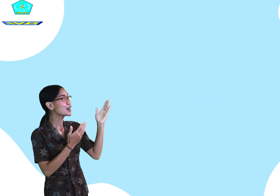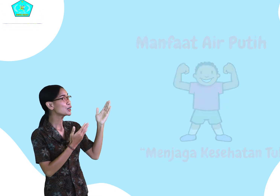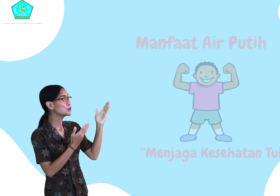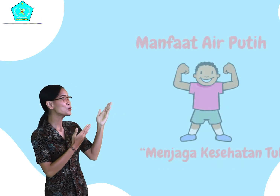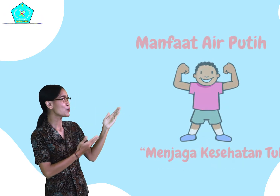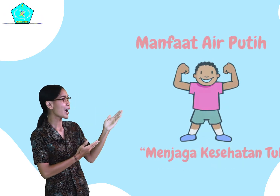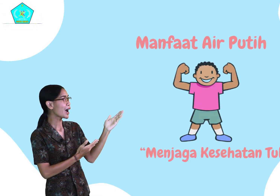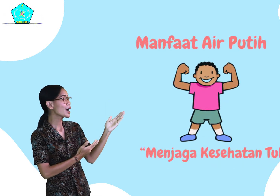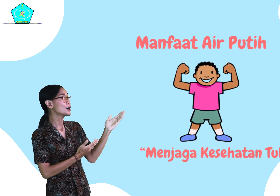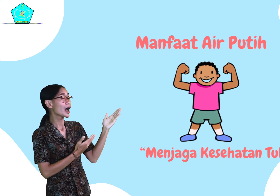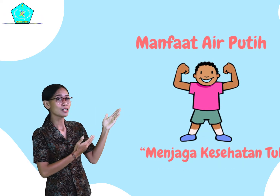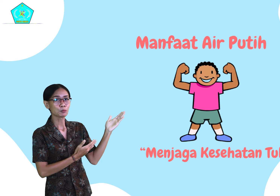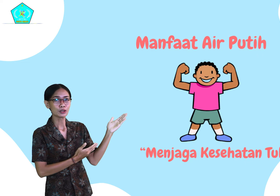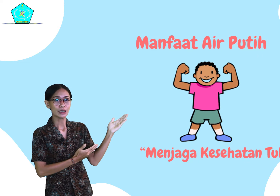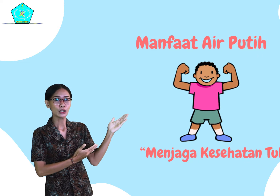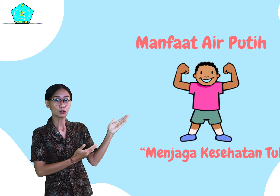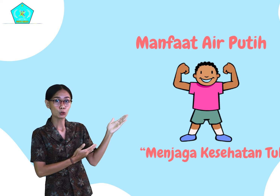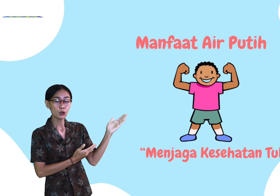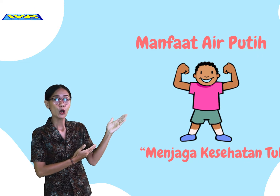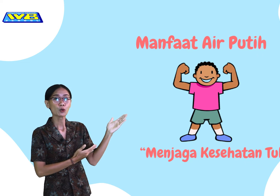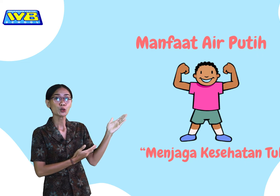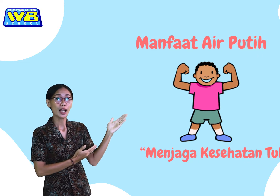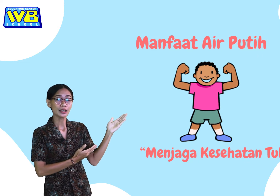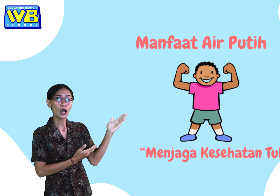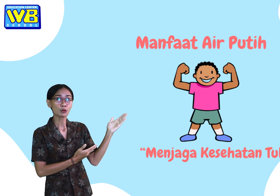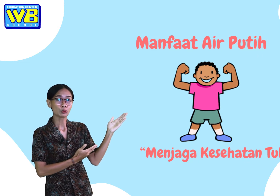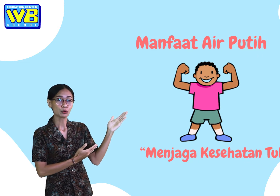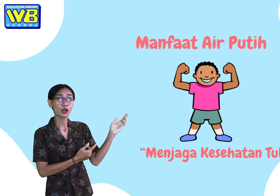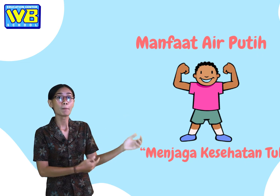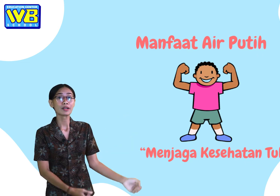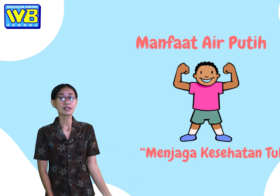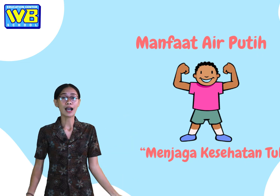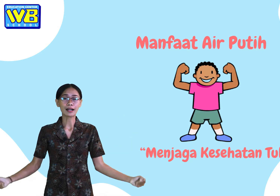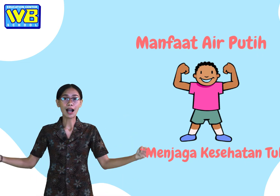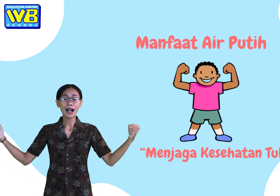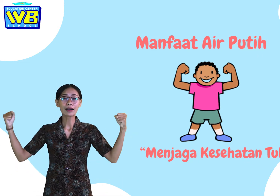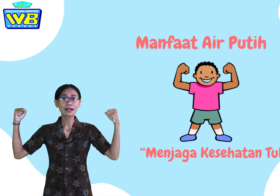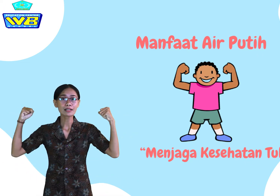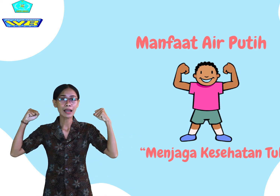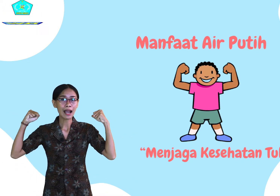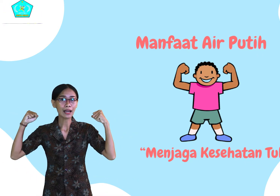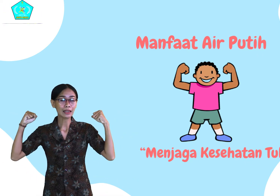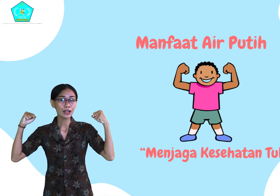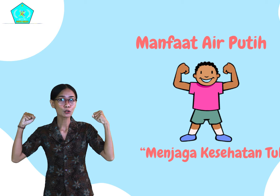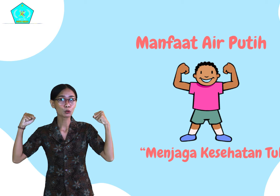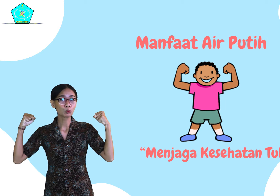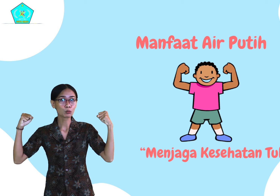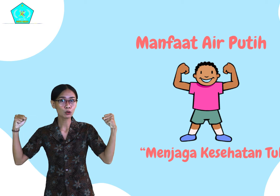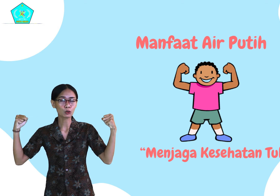kedua, air putih itu gunanya untuk menjaga kesehatan tubuh.